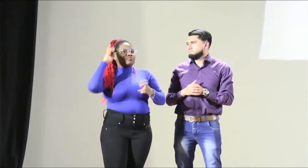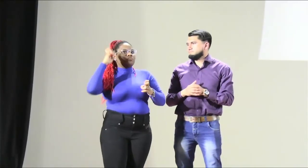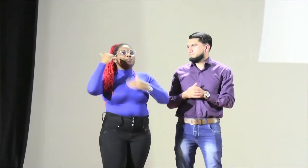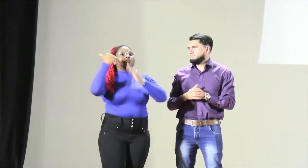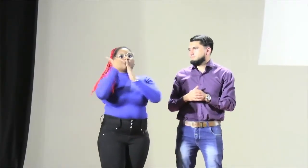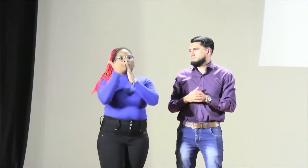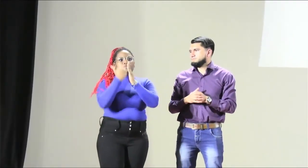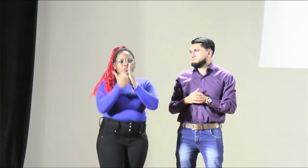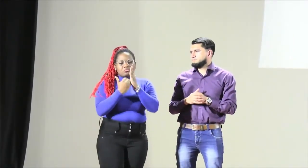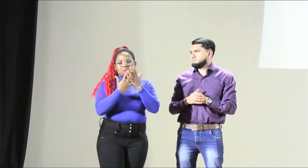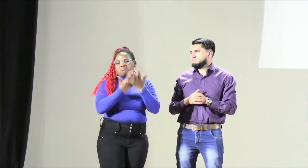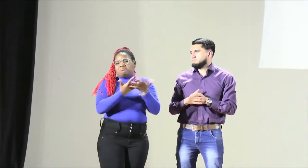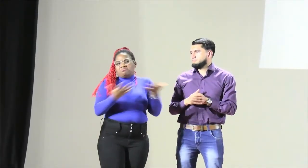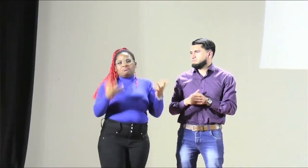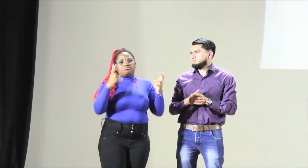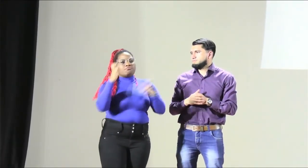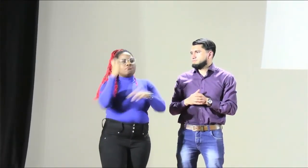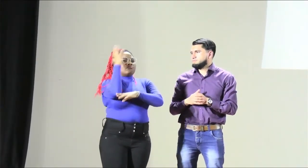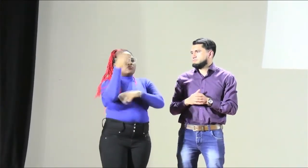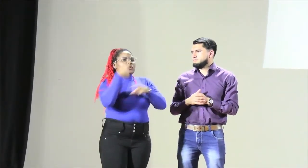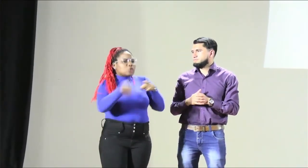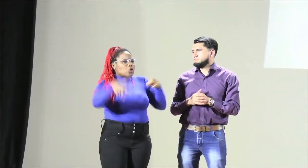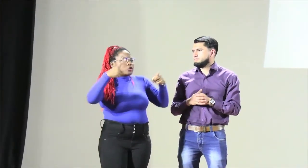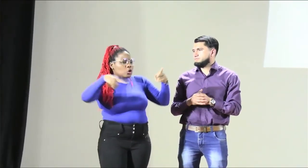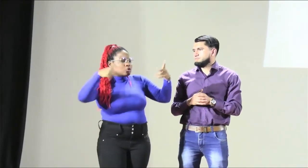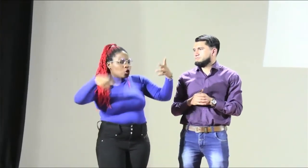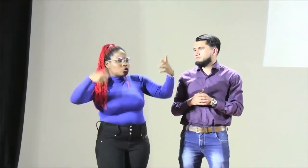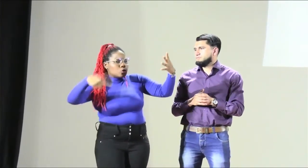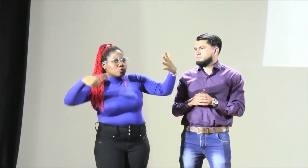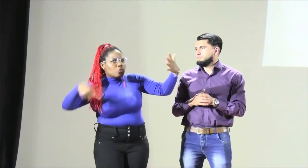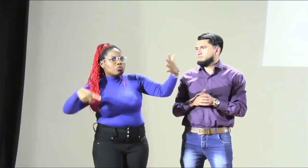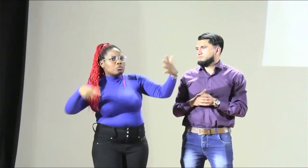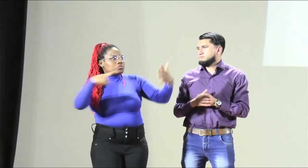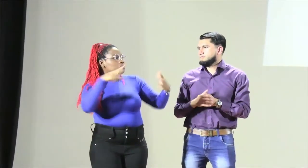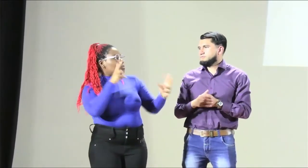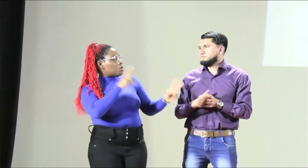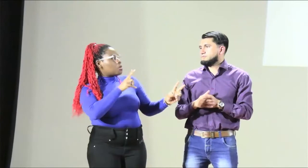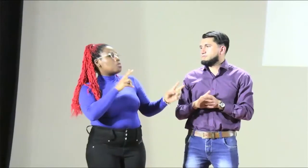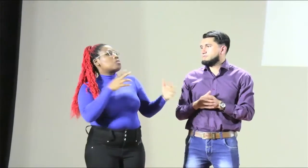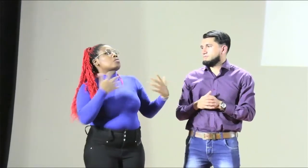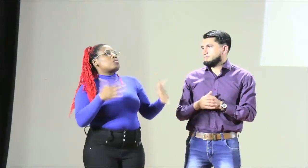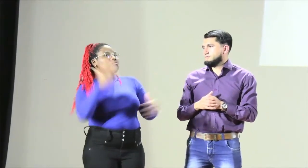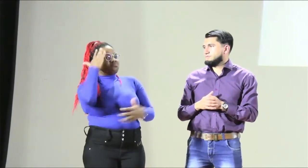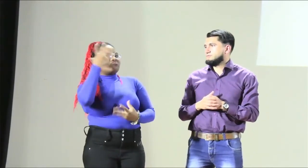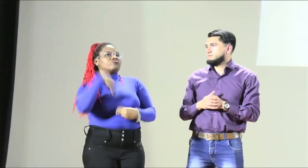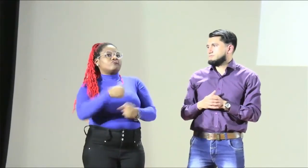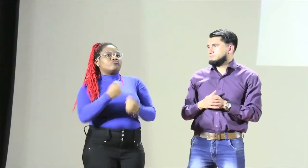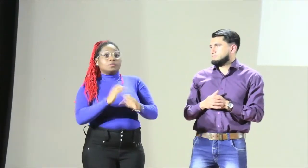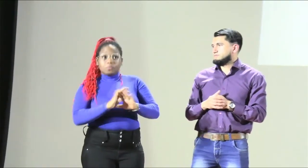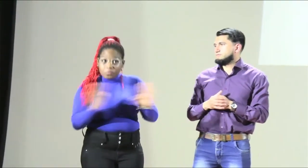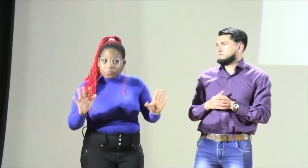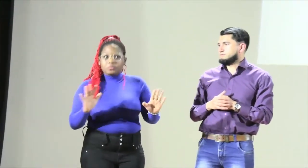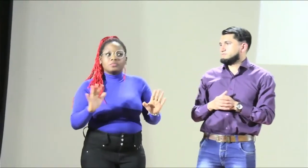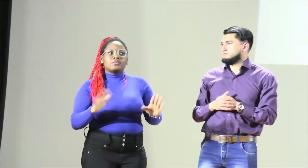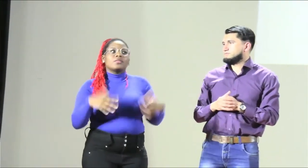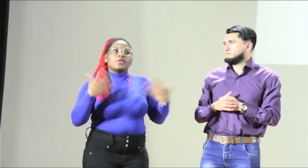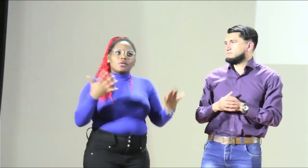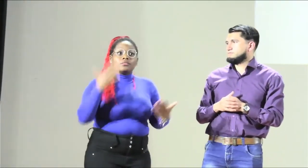entonces, pues como ustedes saben, tenemos nuestro programa aquí en el Congreso. Son varios temas que hemos podido ver